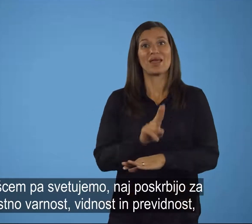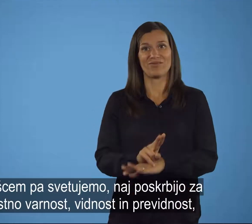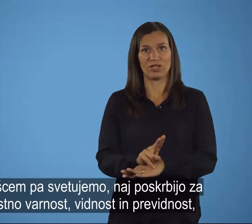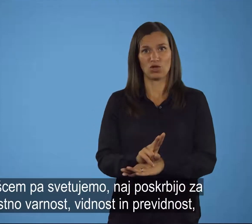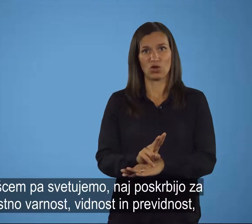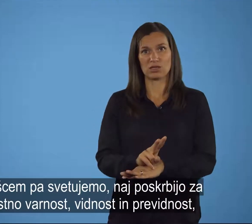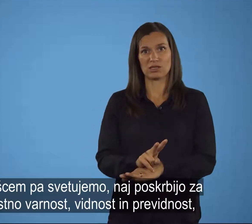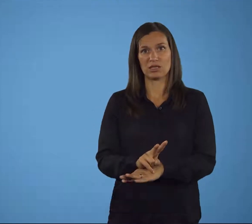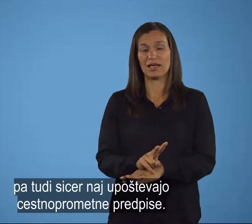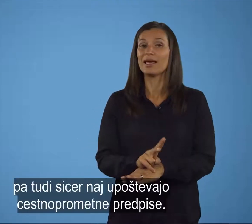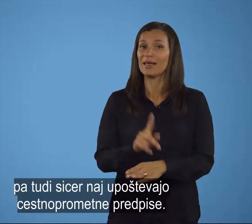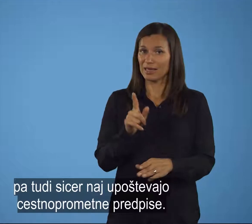cesto prometne predpise.